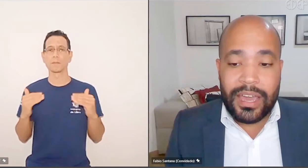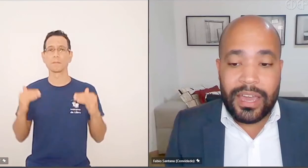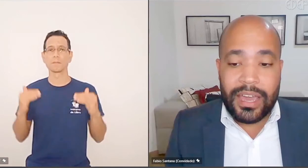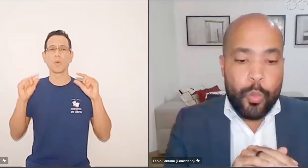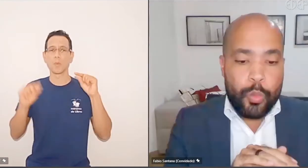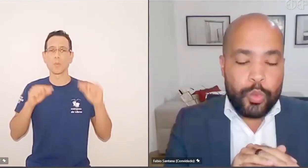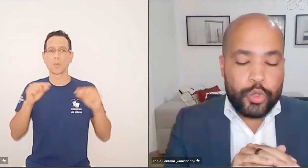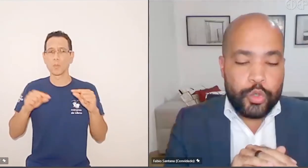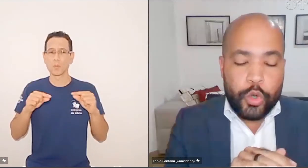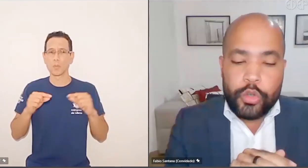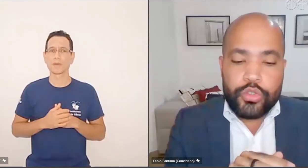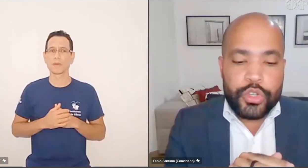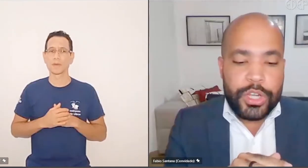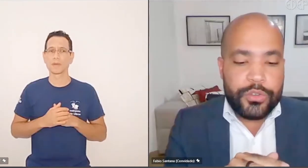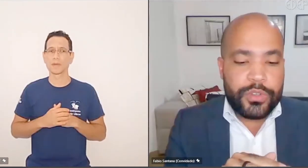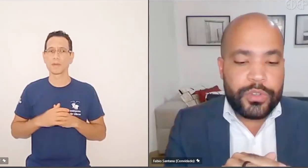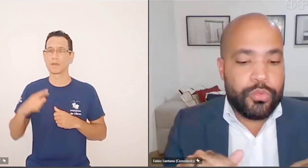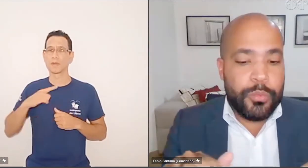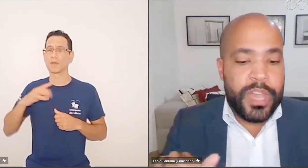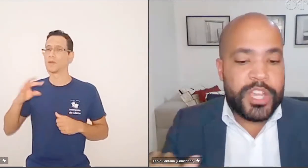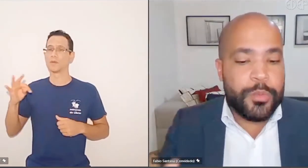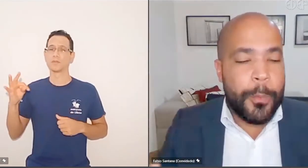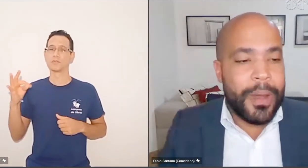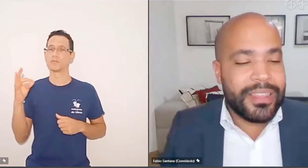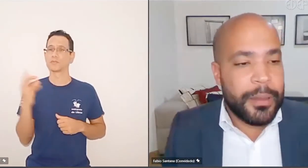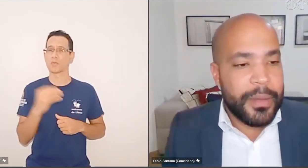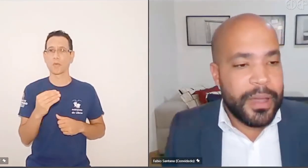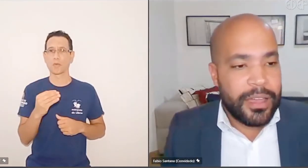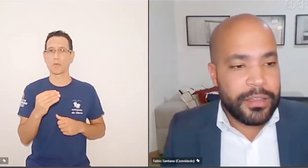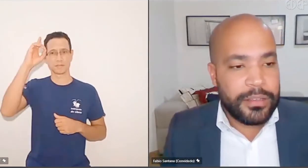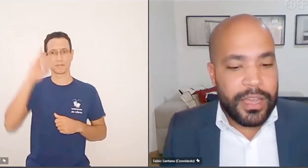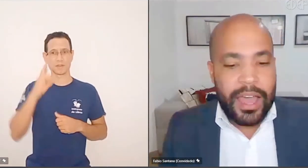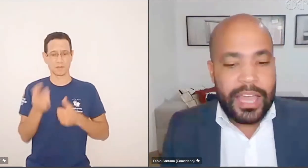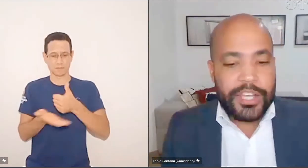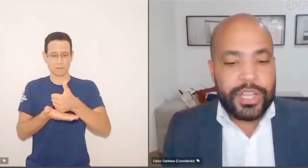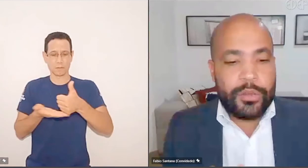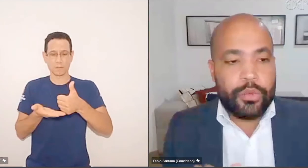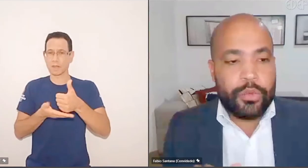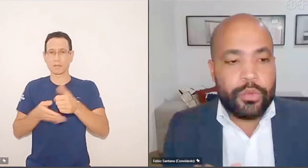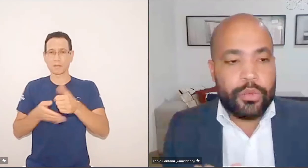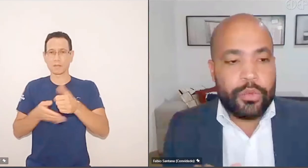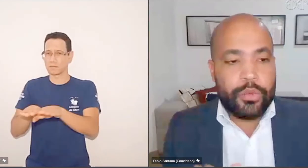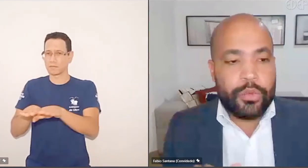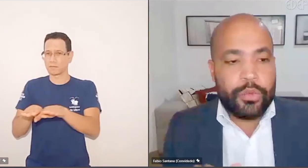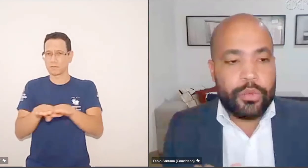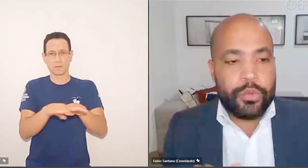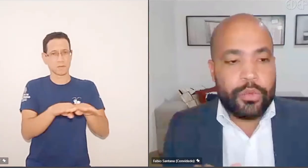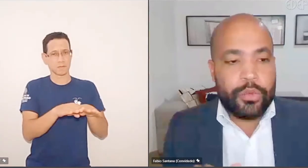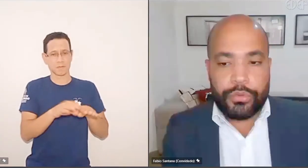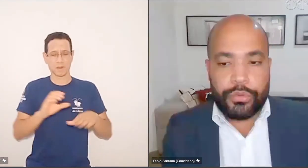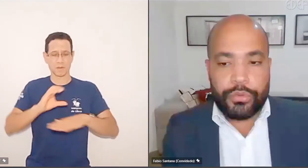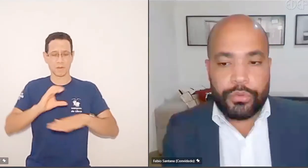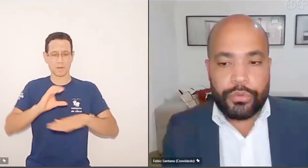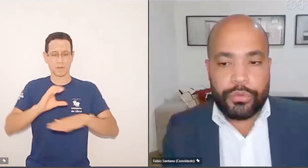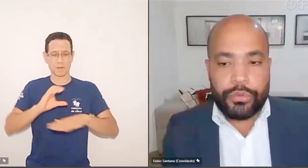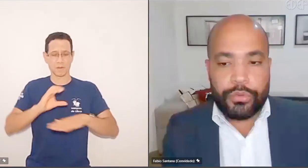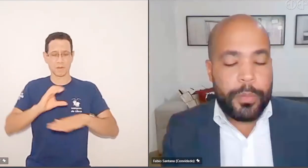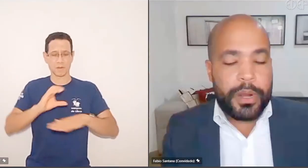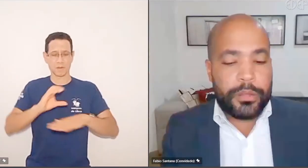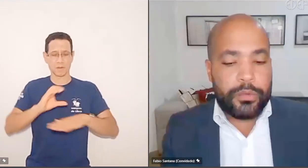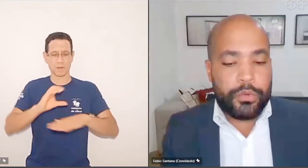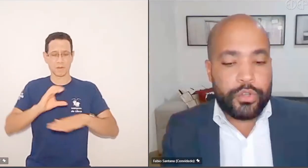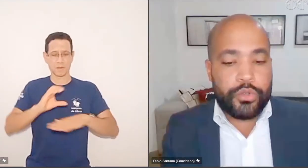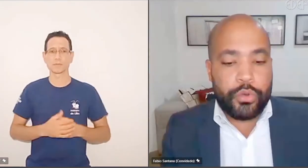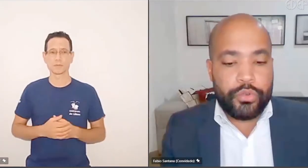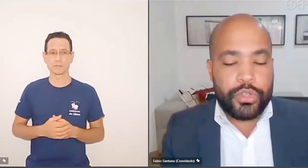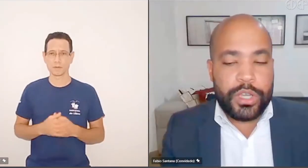todos os direitos fundamentais estão no mesmo patamar, a estatura constitucional é igual para todos,